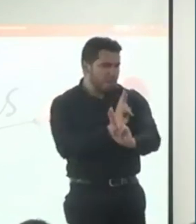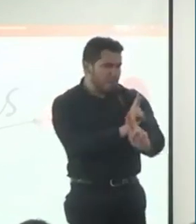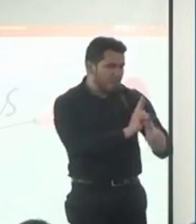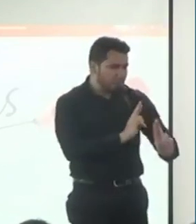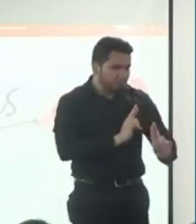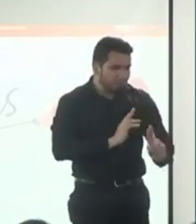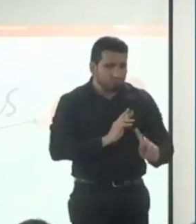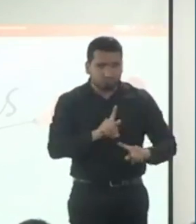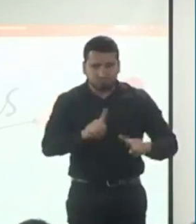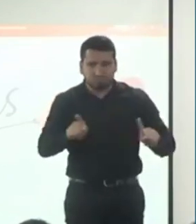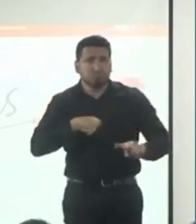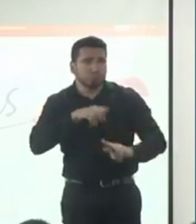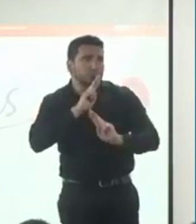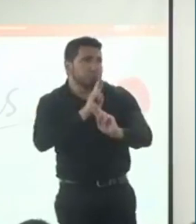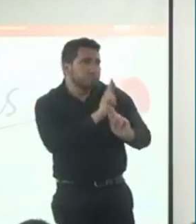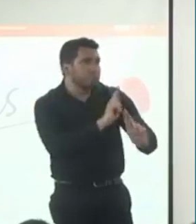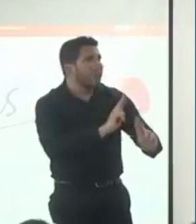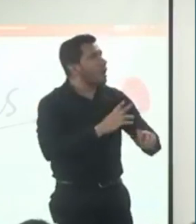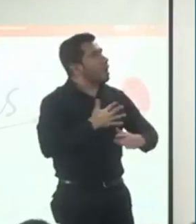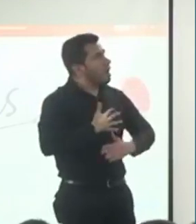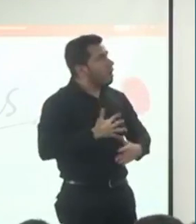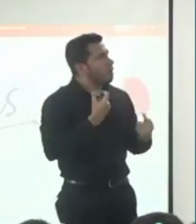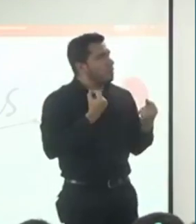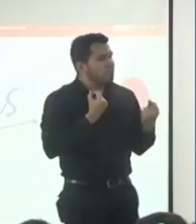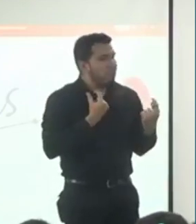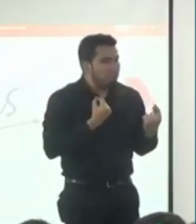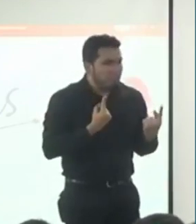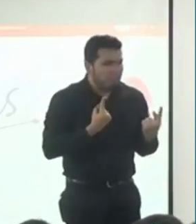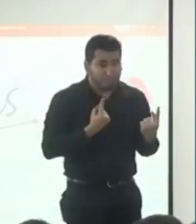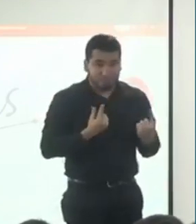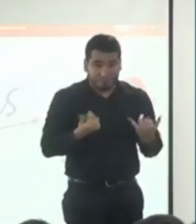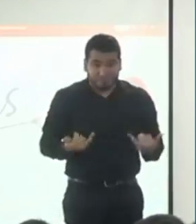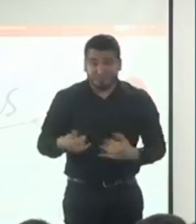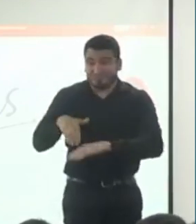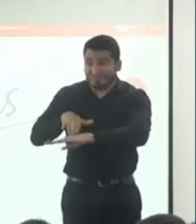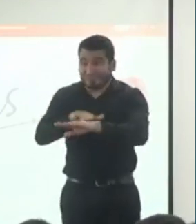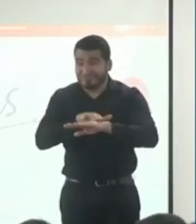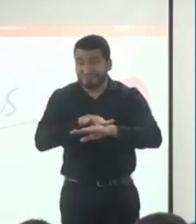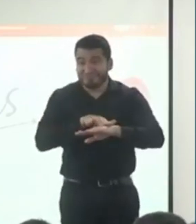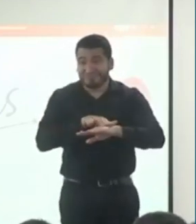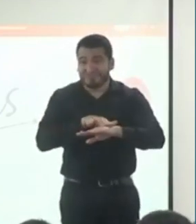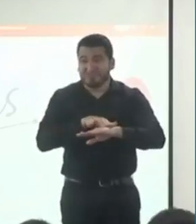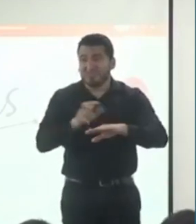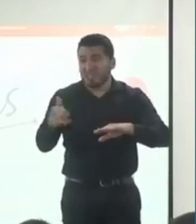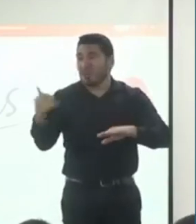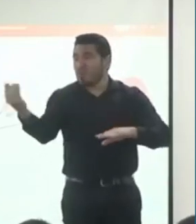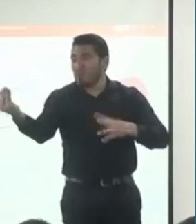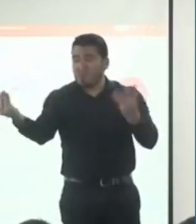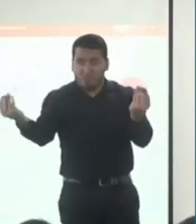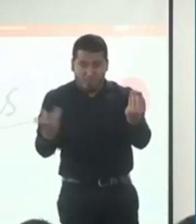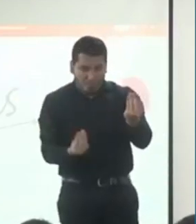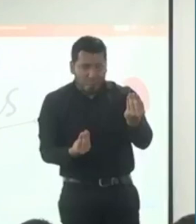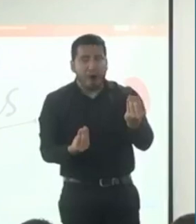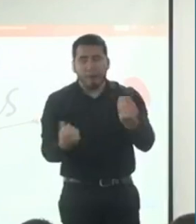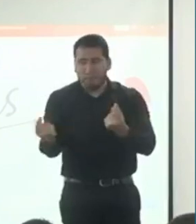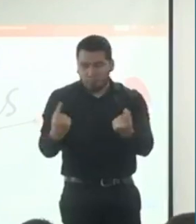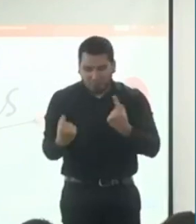que habíamos recibido en los grupos y vía streaming. De todas